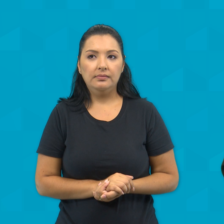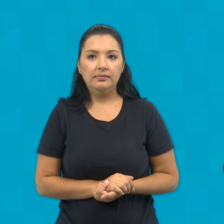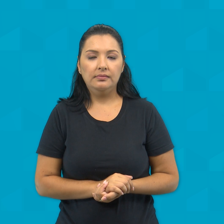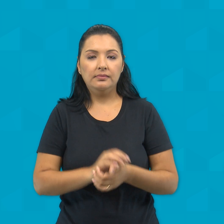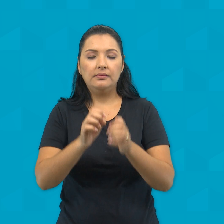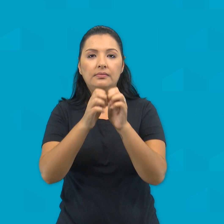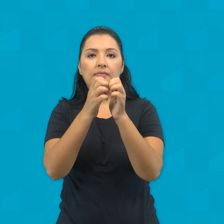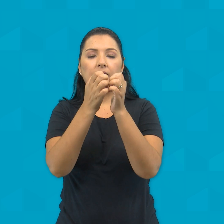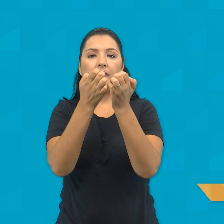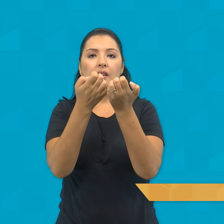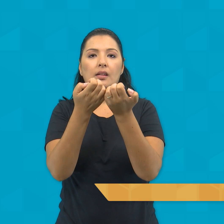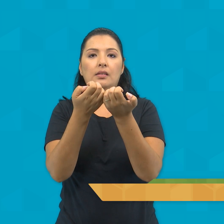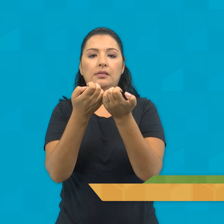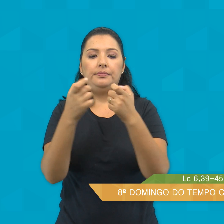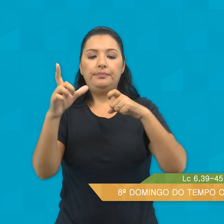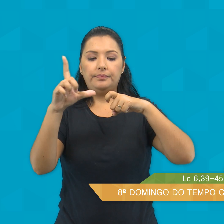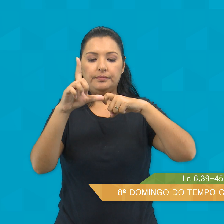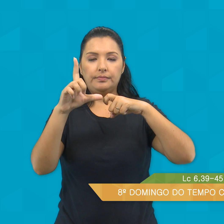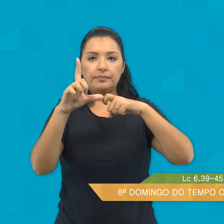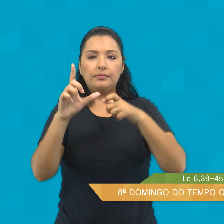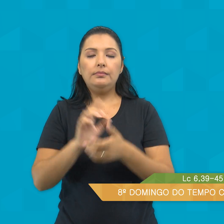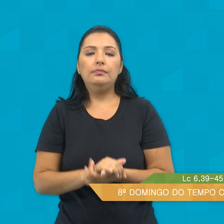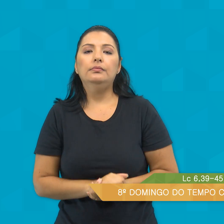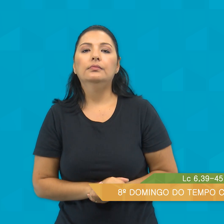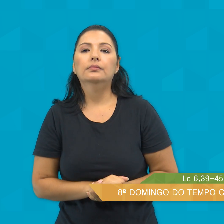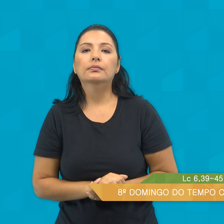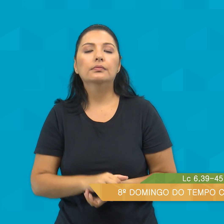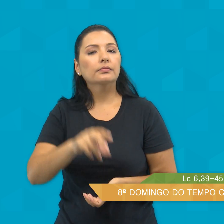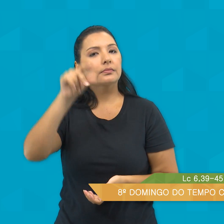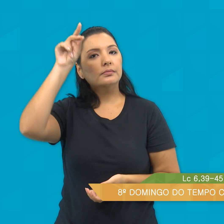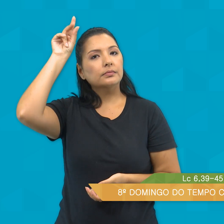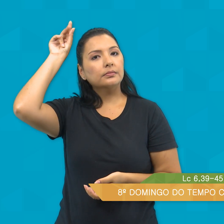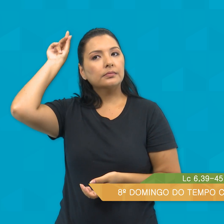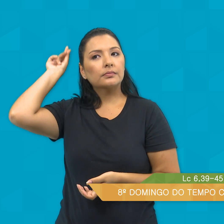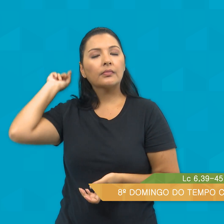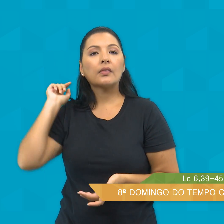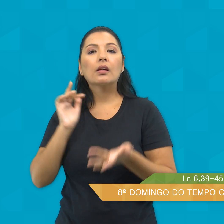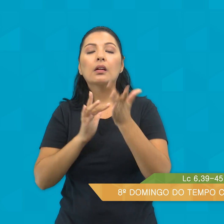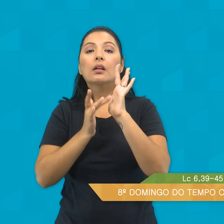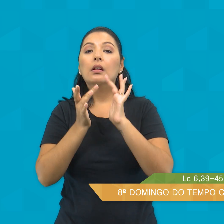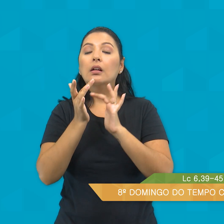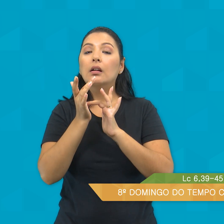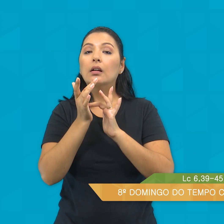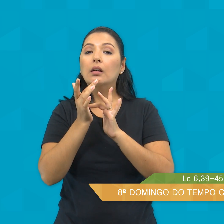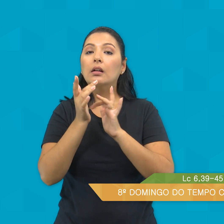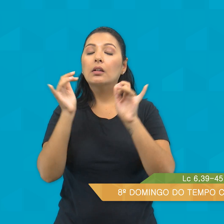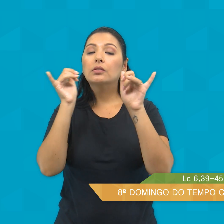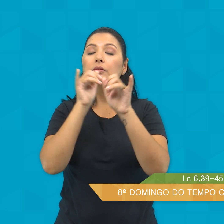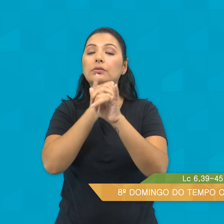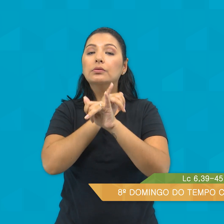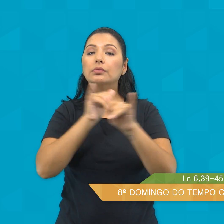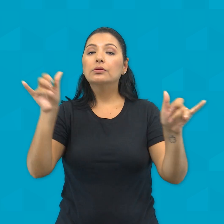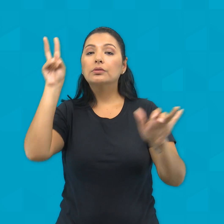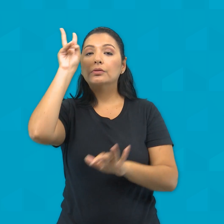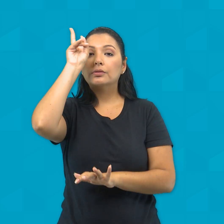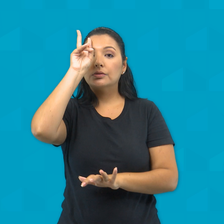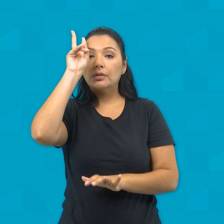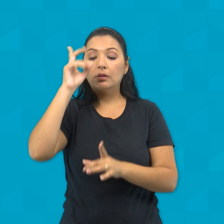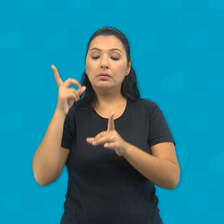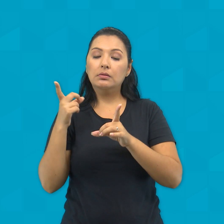Evangelho de Lucas Naquele tempo, Jesus contou uma parábola aos discípulos. Pode um